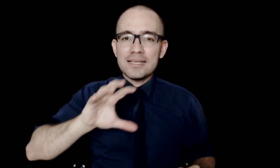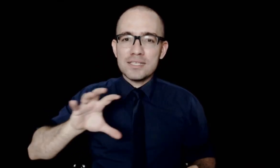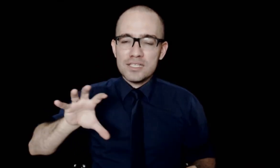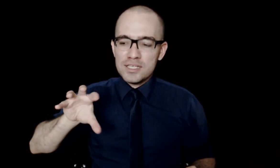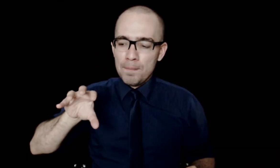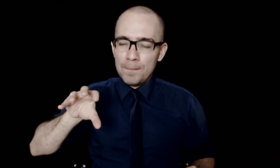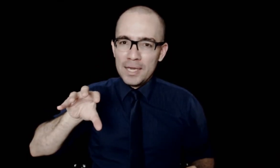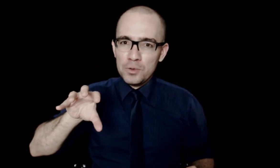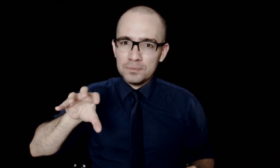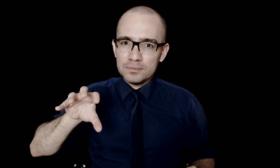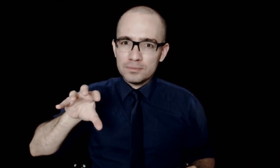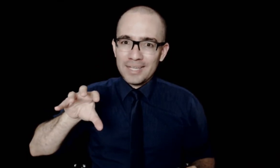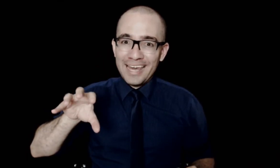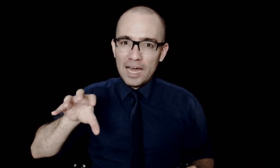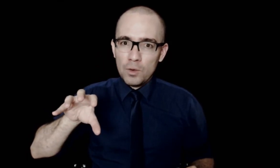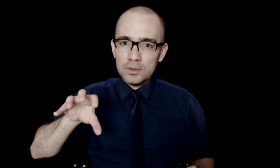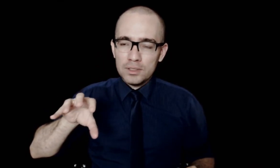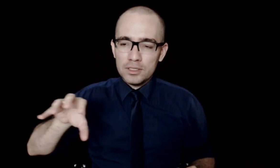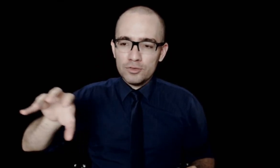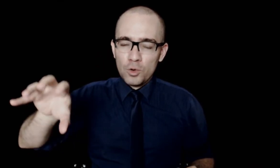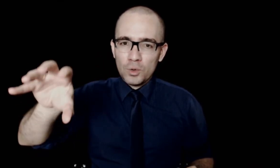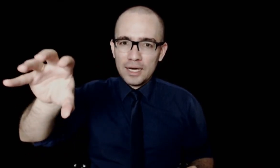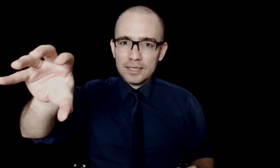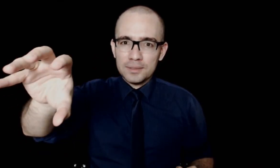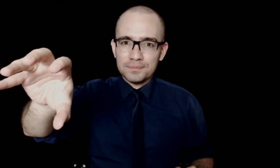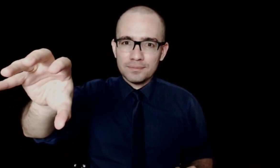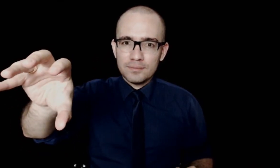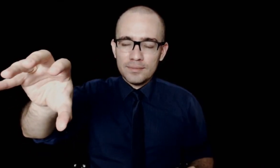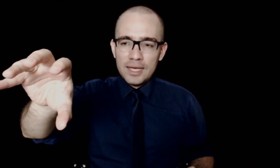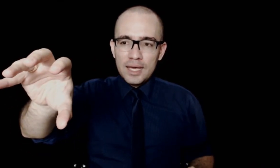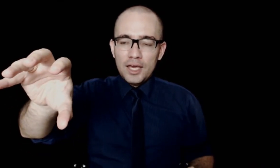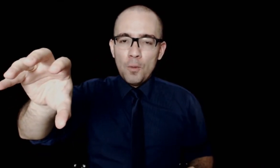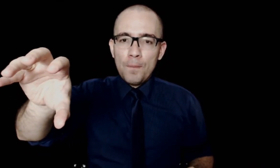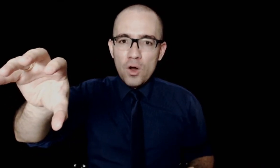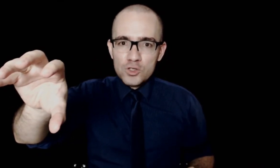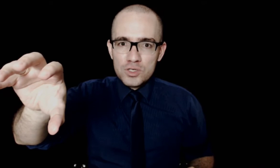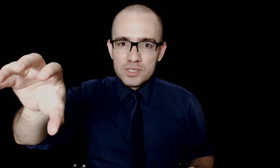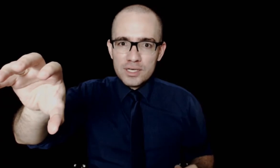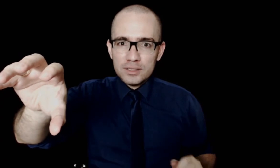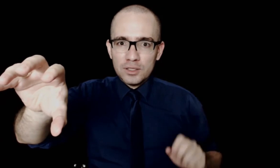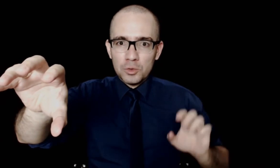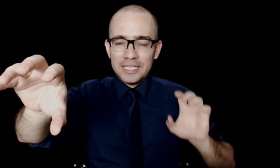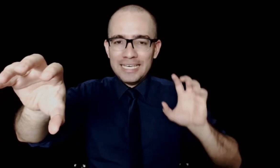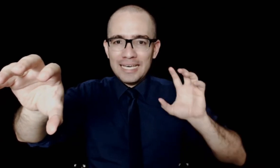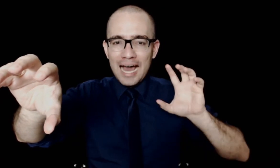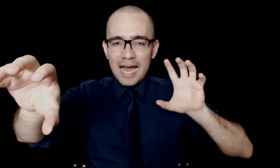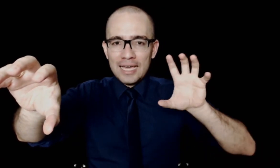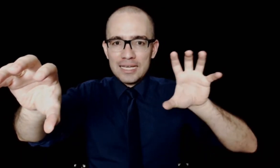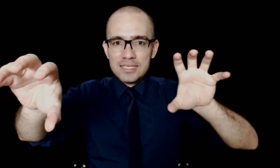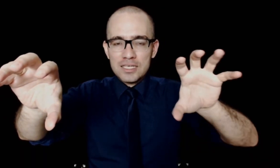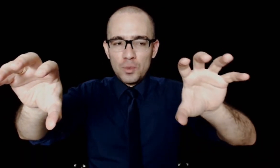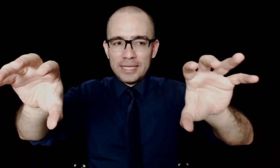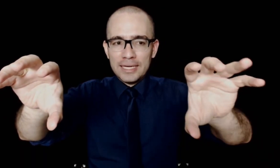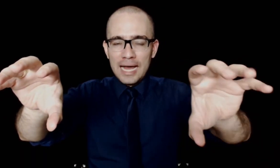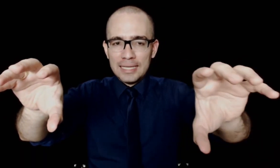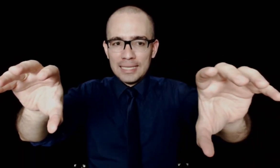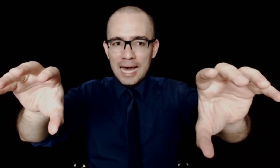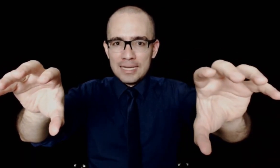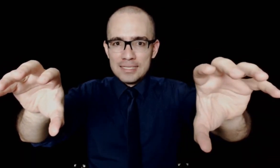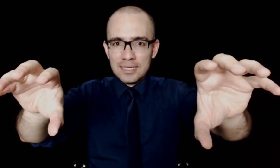esse desempenho real e vou colocar aqui. Eu posso dizer, então, que a relação entre a análise